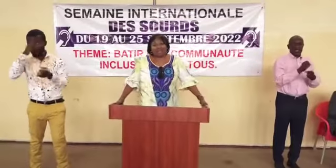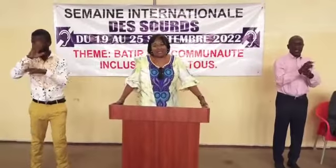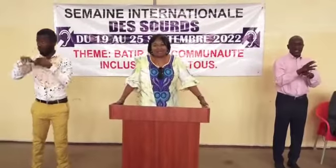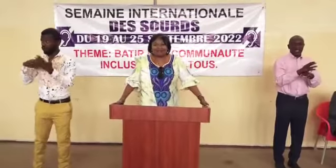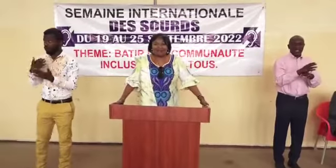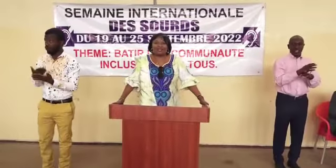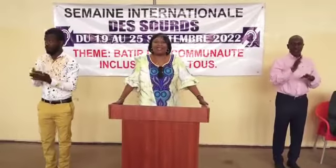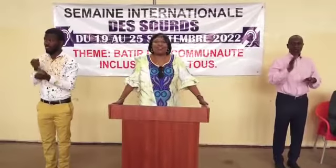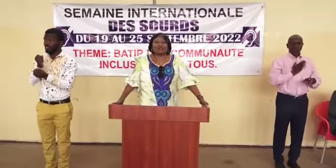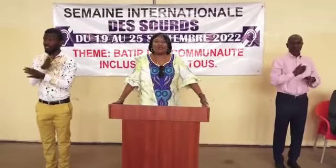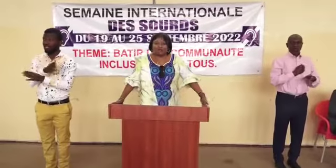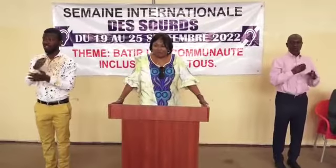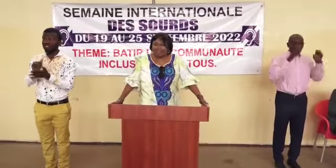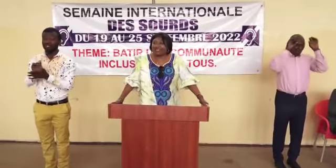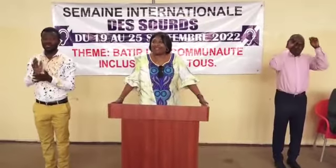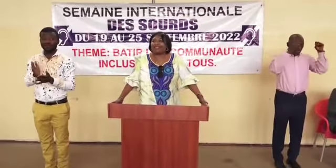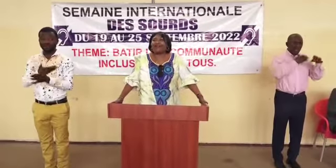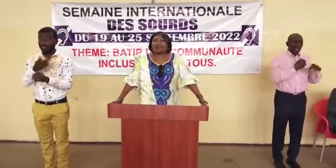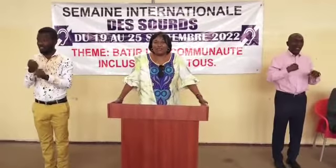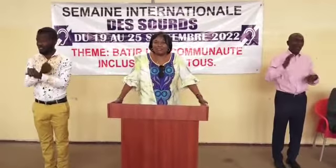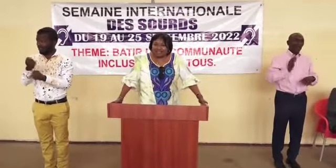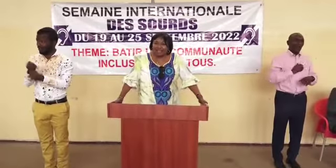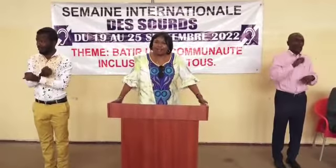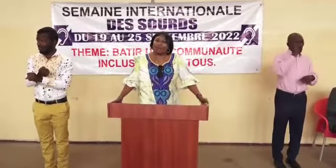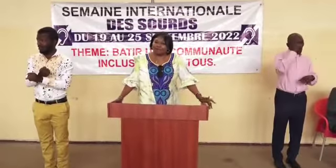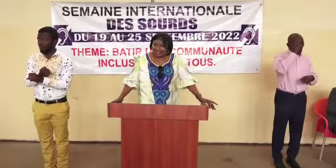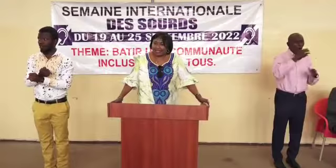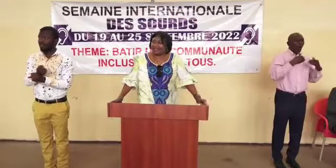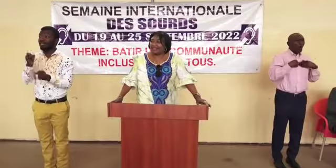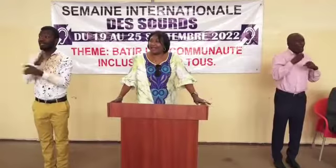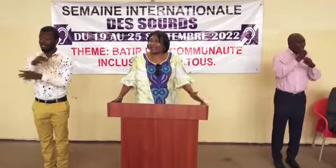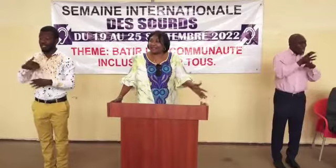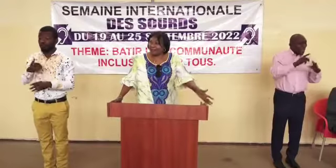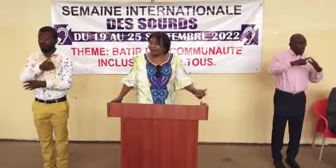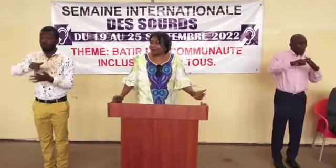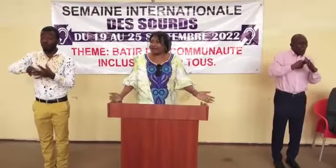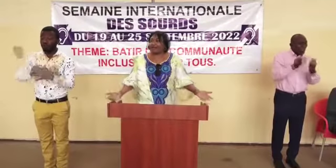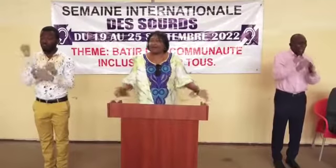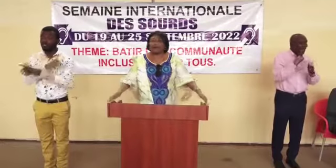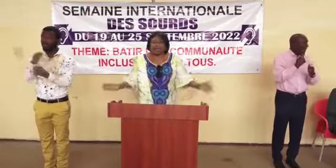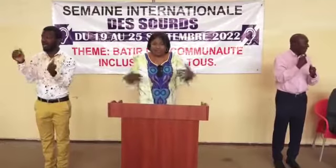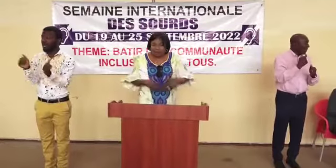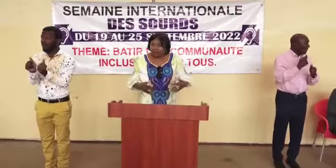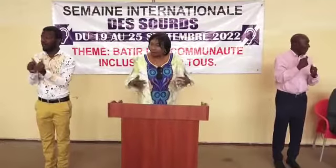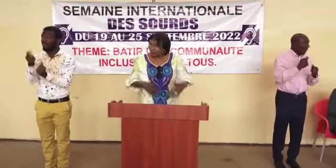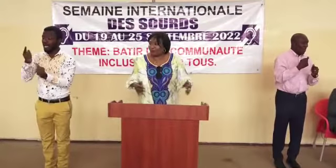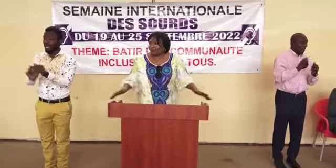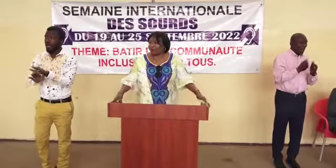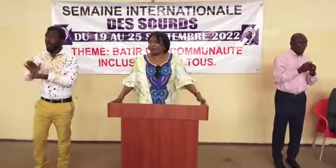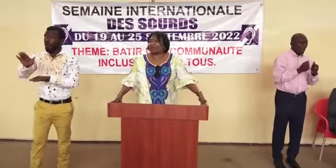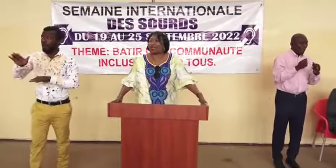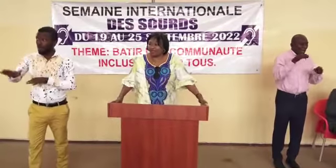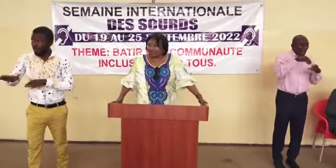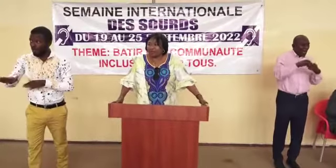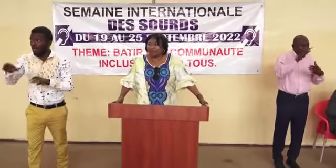notre président et notre gouvernement ont déjà commencé avec un pas en incluant d'autres